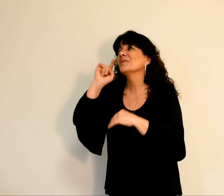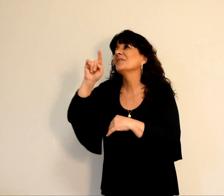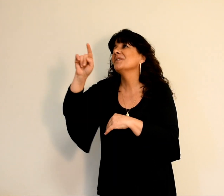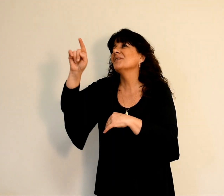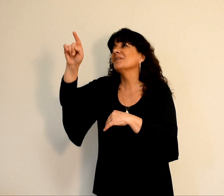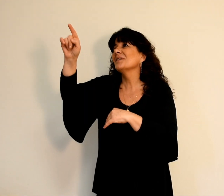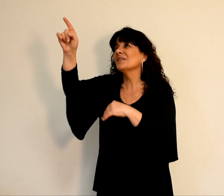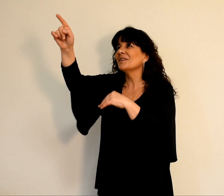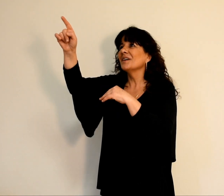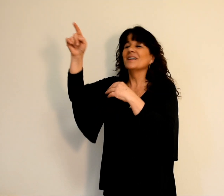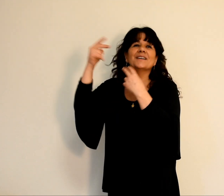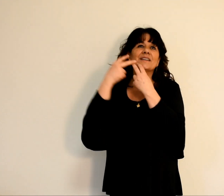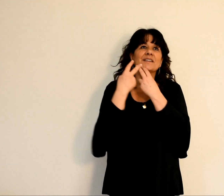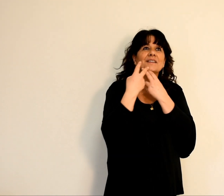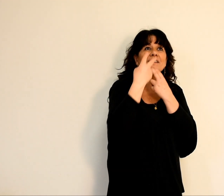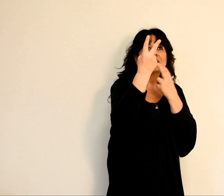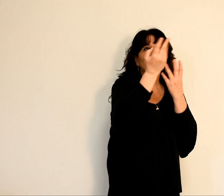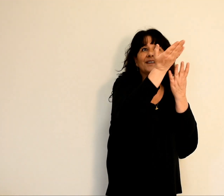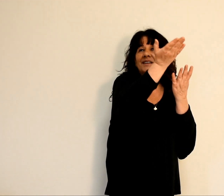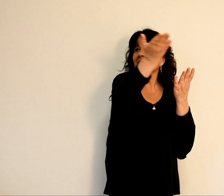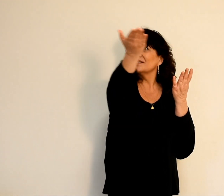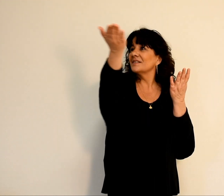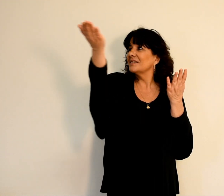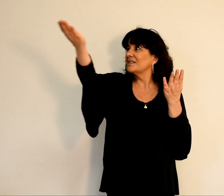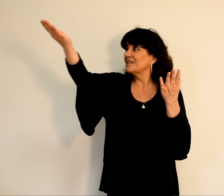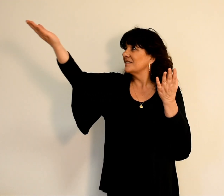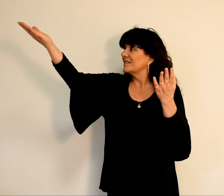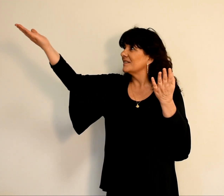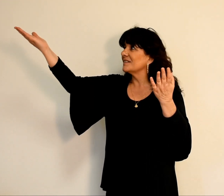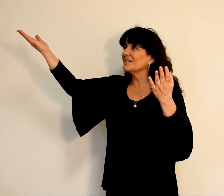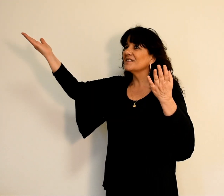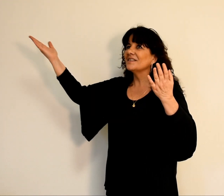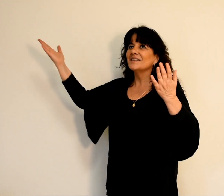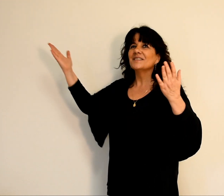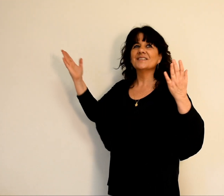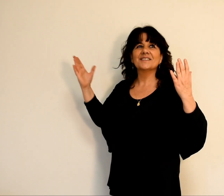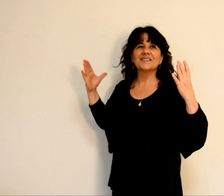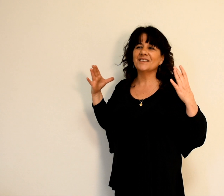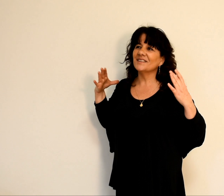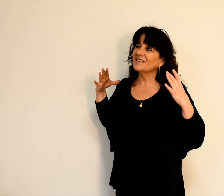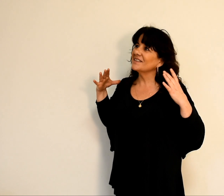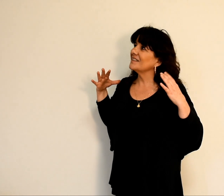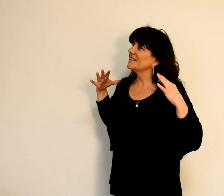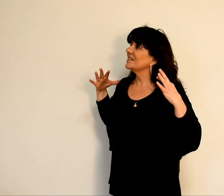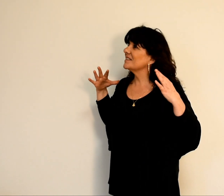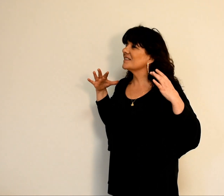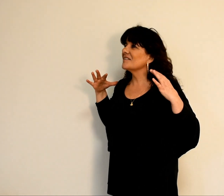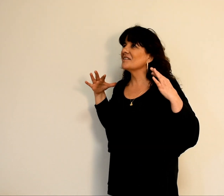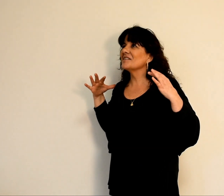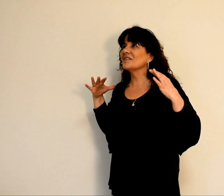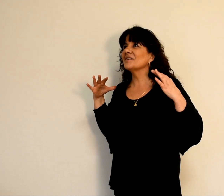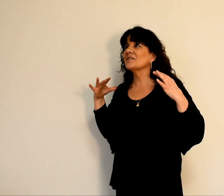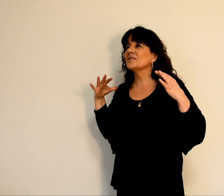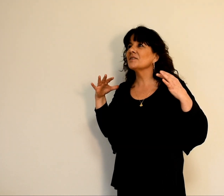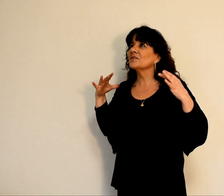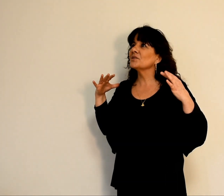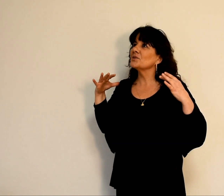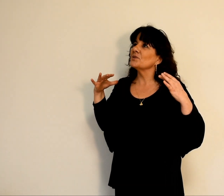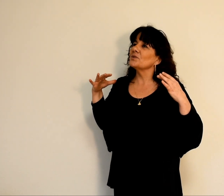en présence des anges.